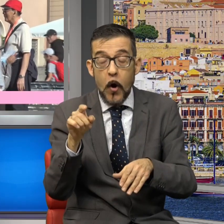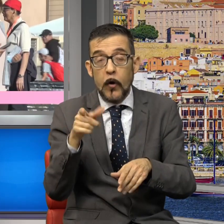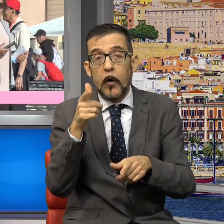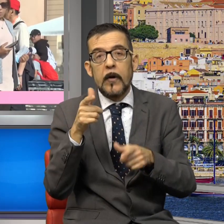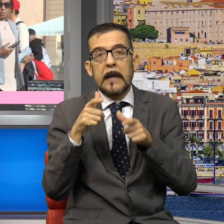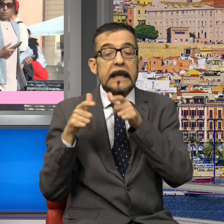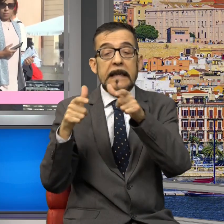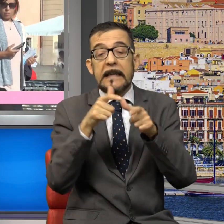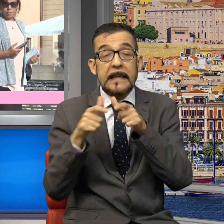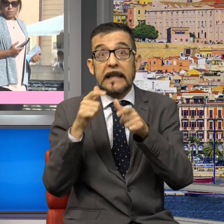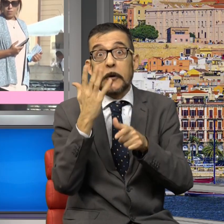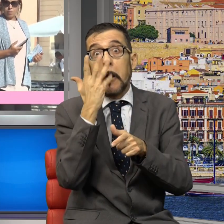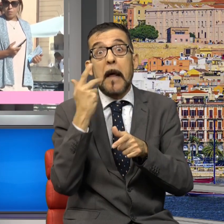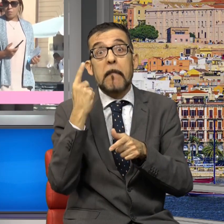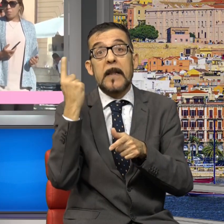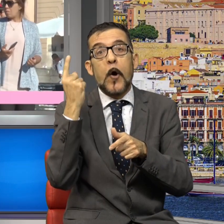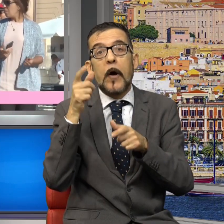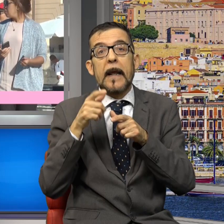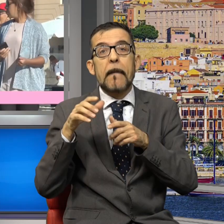più appettibile del Mediterraneo.